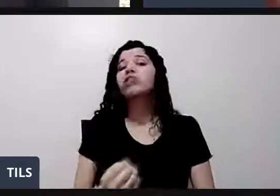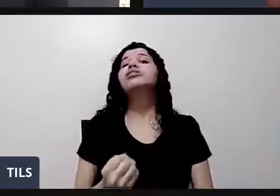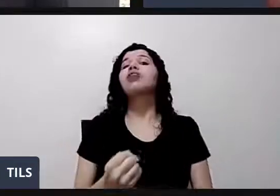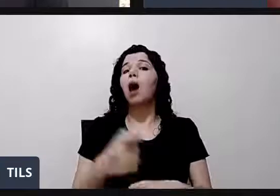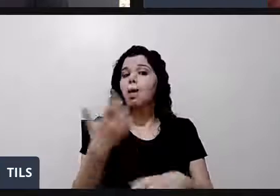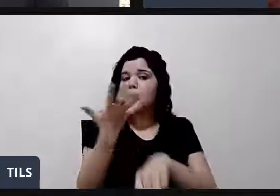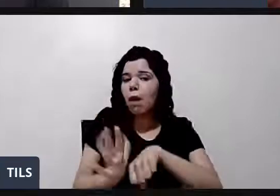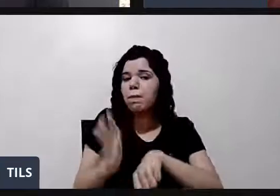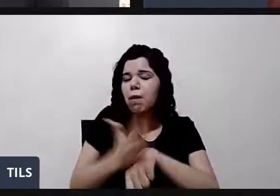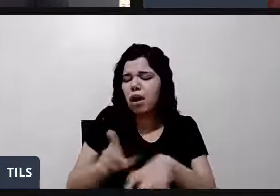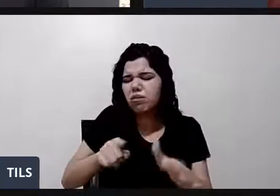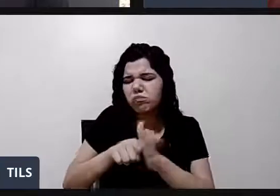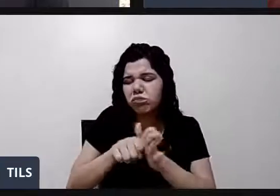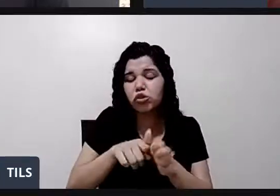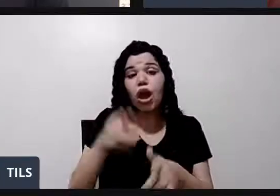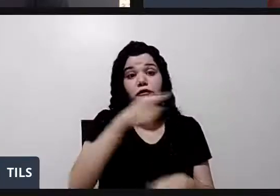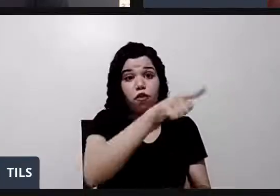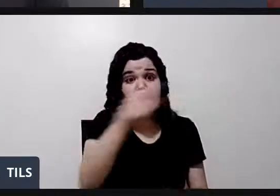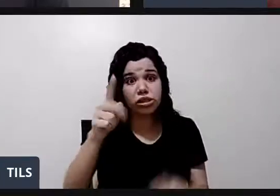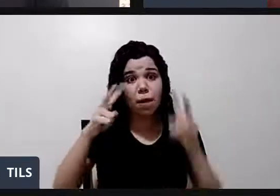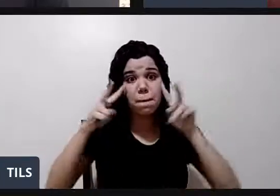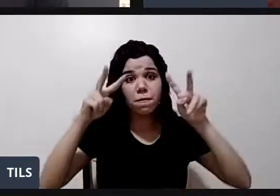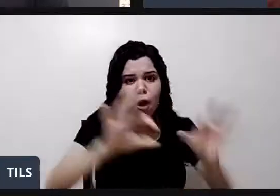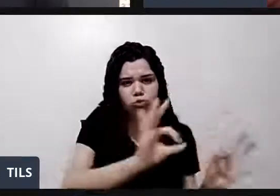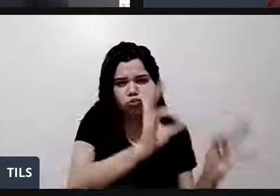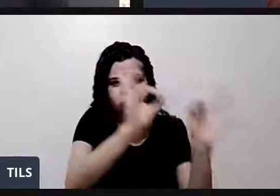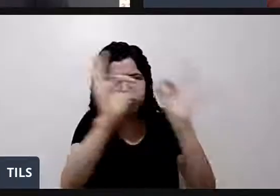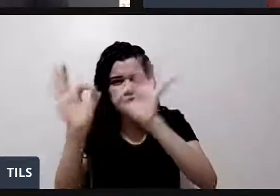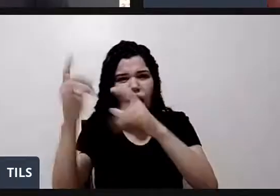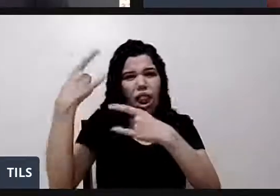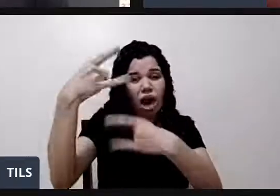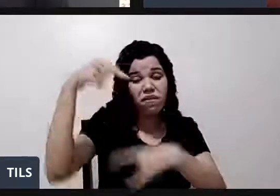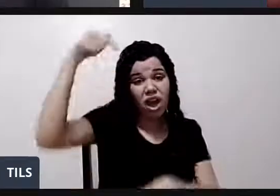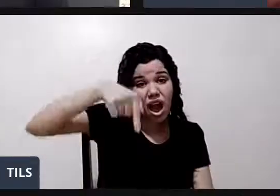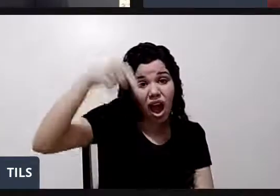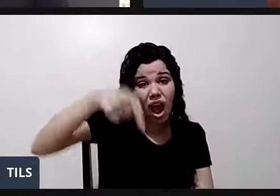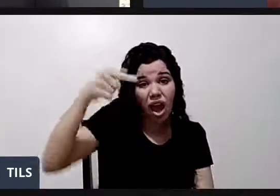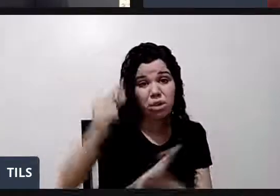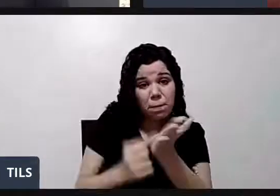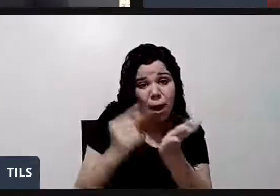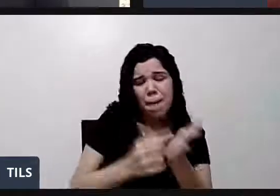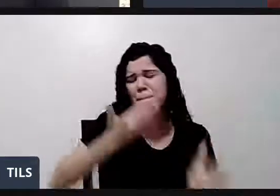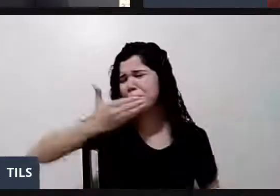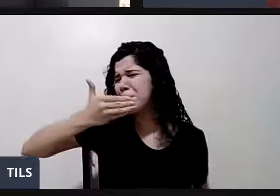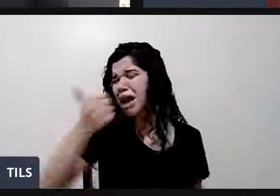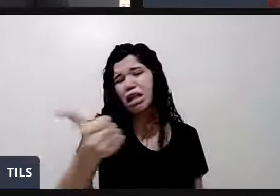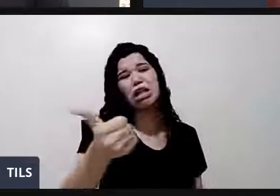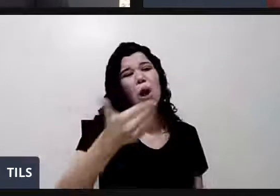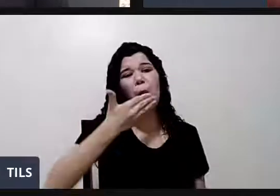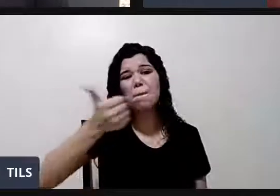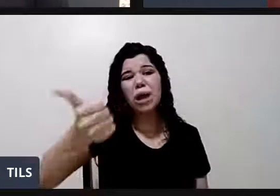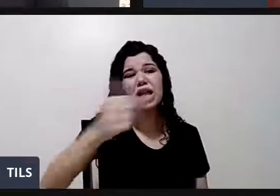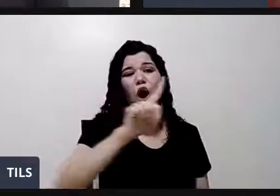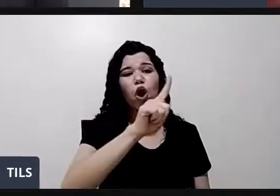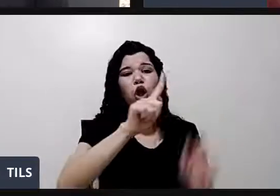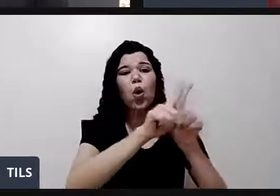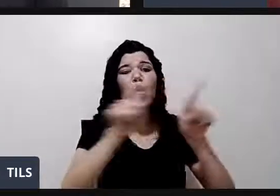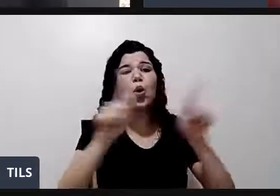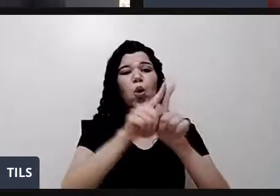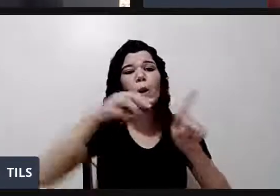que está vendo essa live, este programa, é muito melhor que o Google Meet. muito melhor que o Zoom, muito melhor do